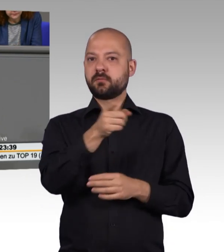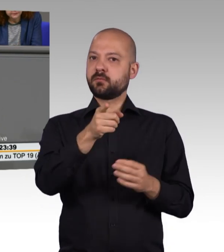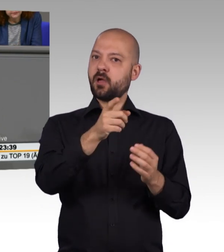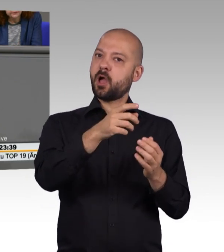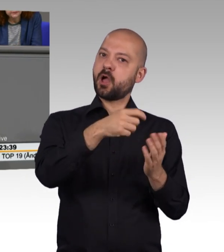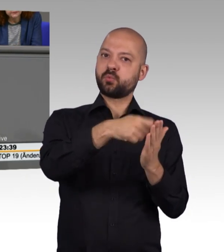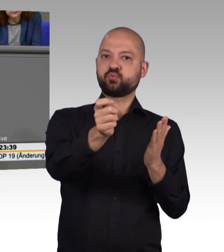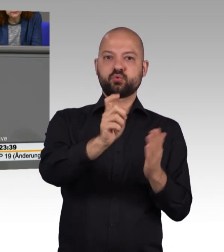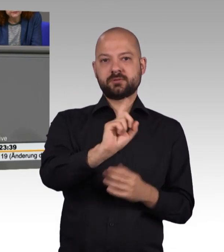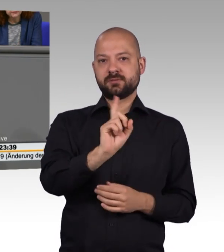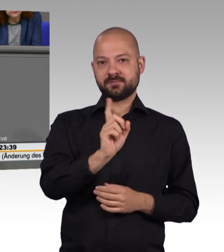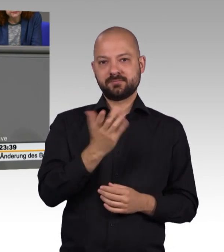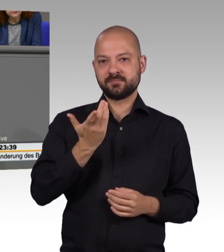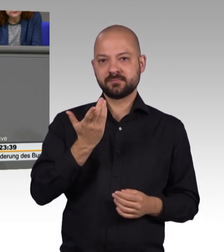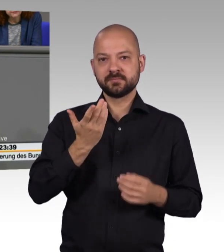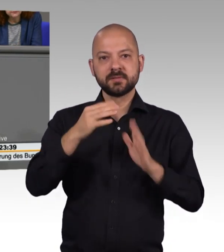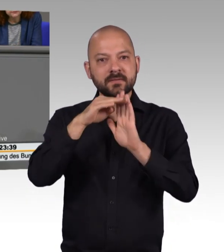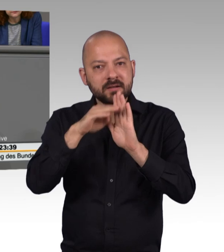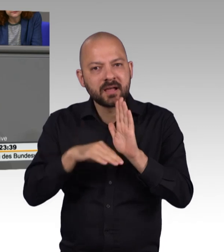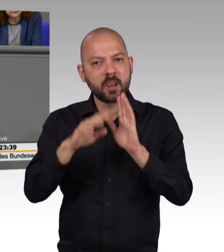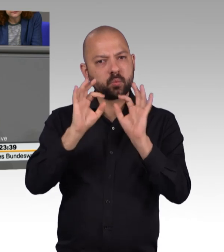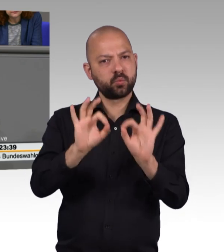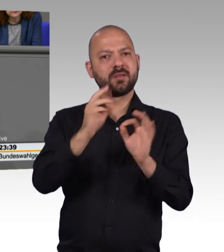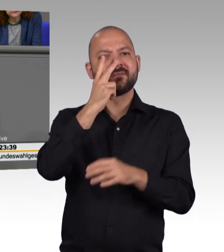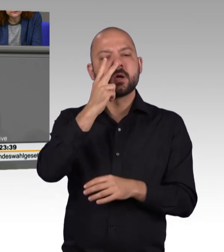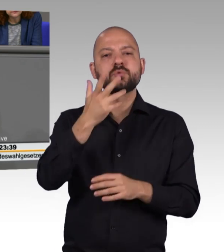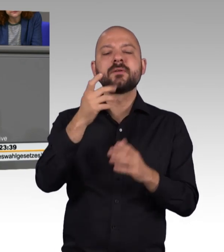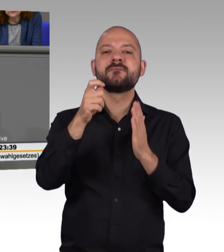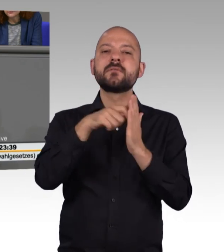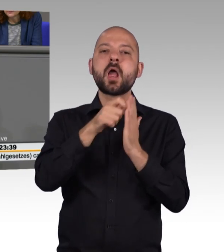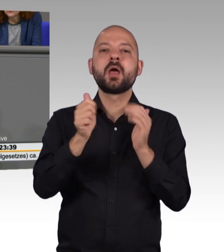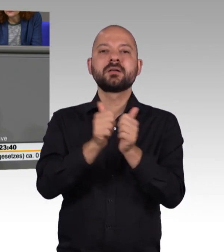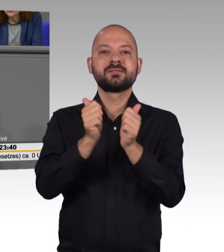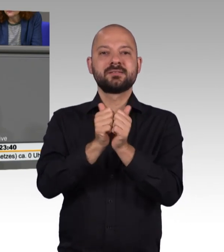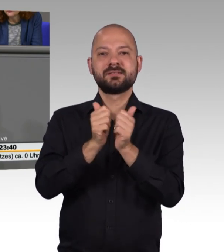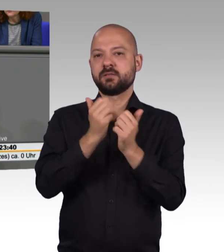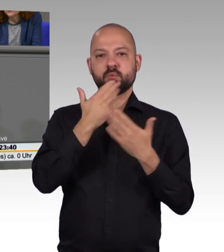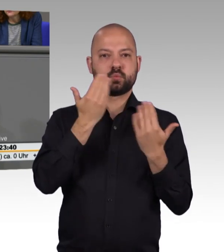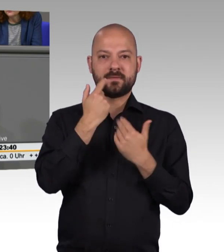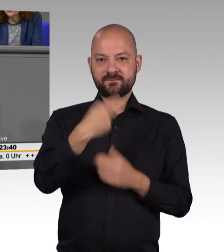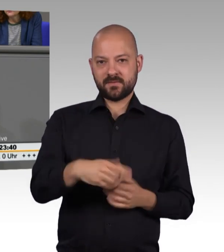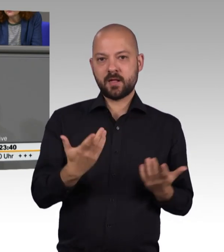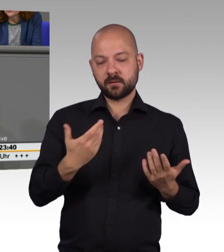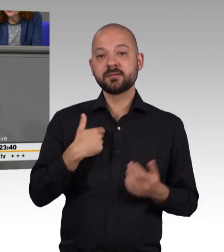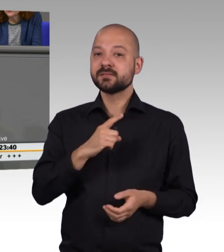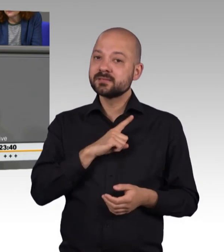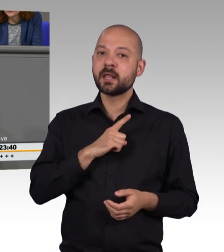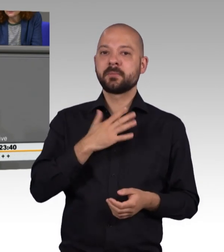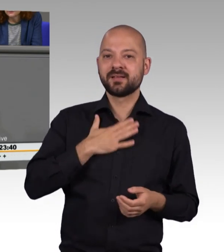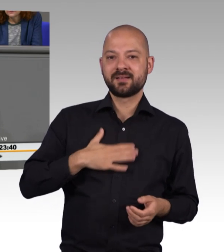Wahlassistenz vorgenommen worden sind. Ich hätte mir lieber auch gewünscht, dass dieses Gesetz schon zur Europawahl in Kraft treten kann.